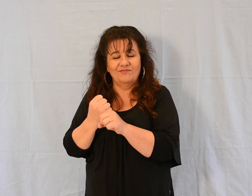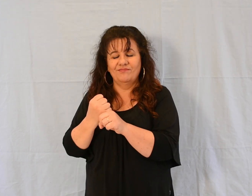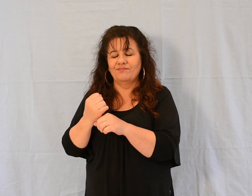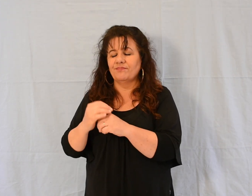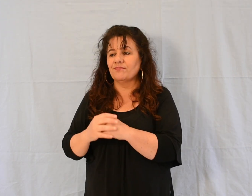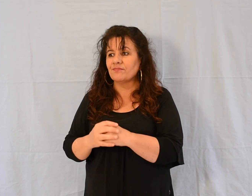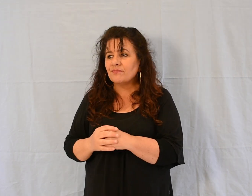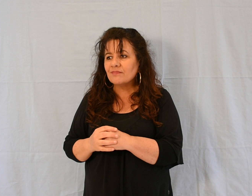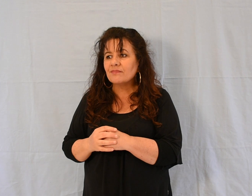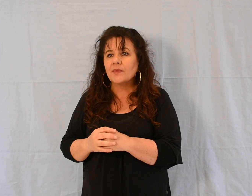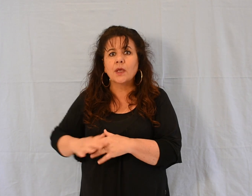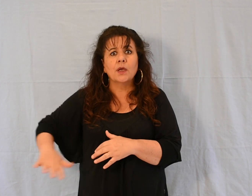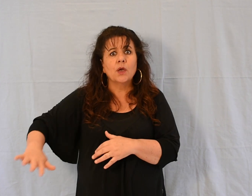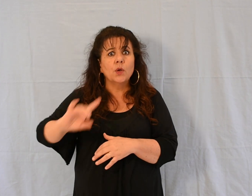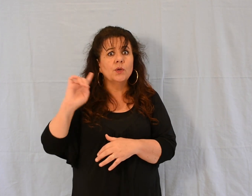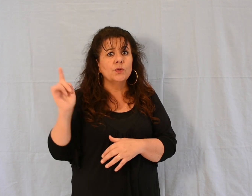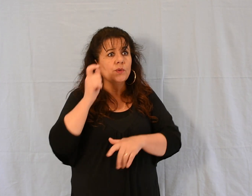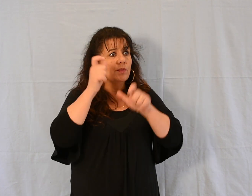Ils furent frappés d'une grande stupeur